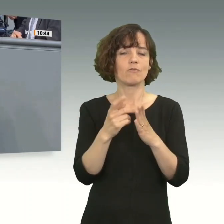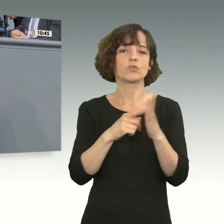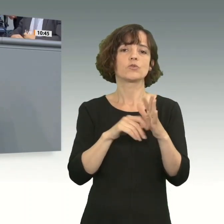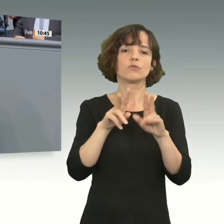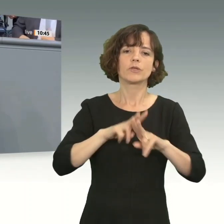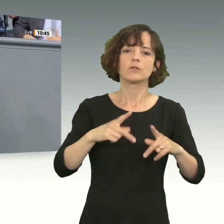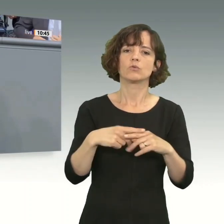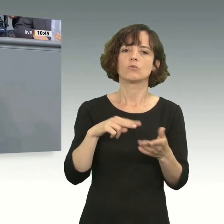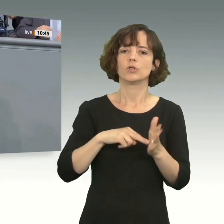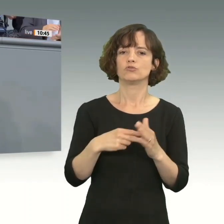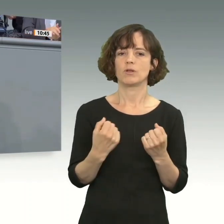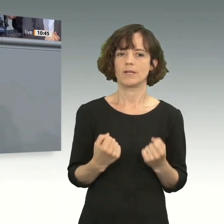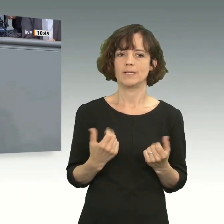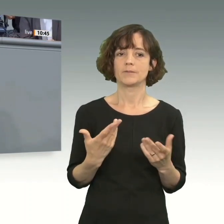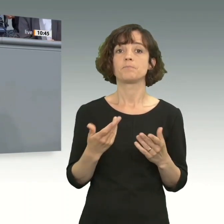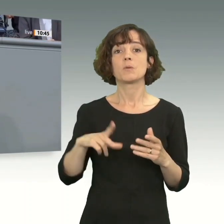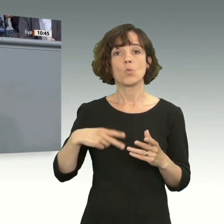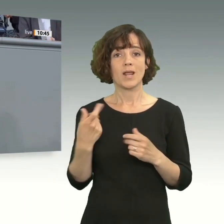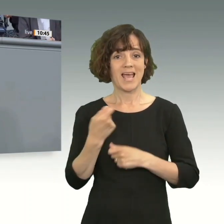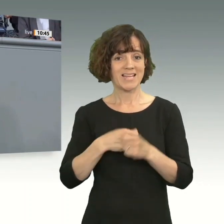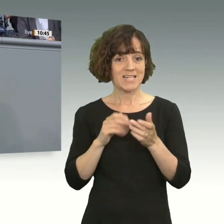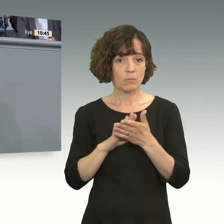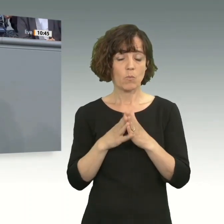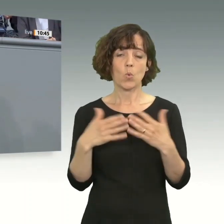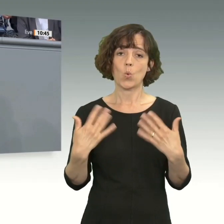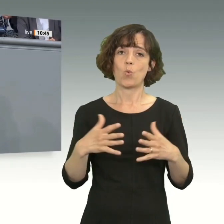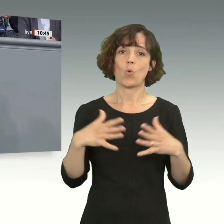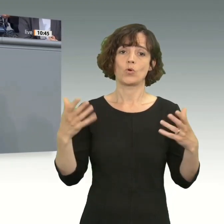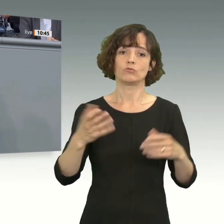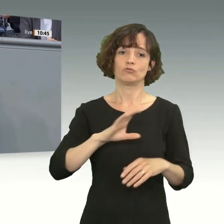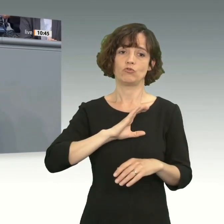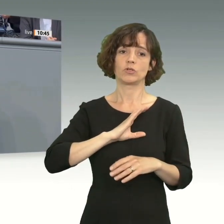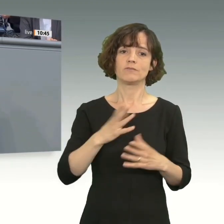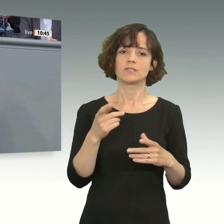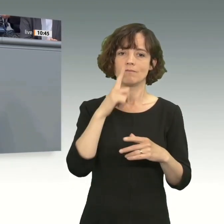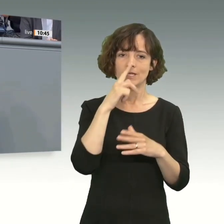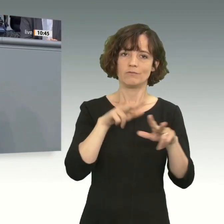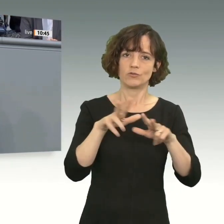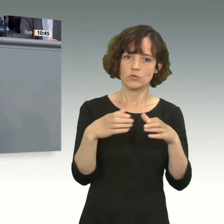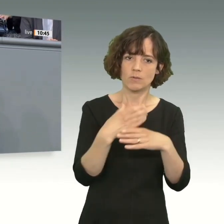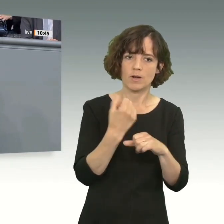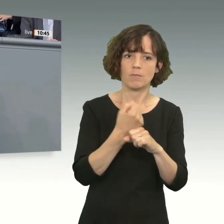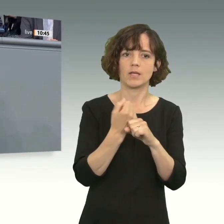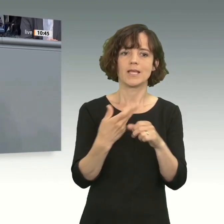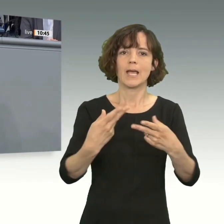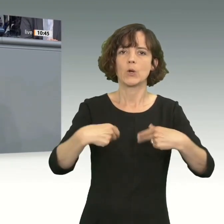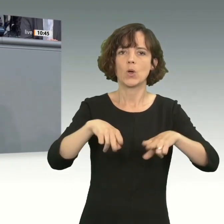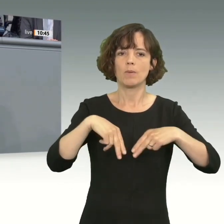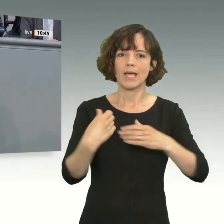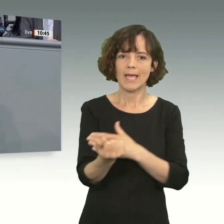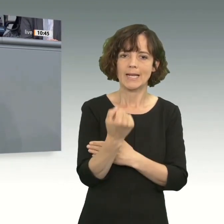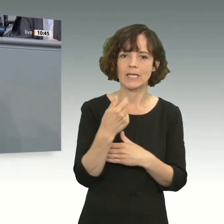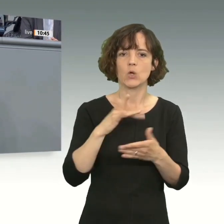Moderne Handelsabkommen, und ich komme zum Schluss, bieten erhebliche Chancen für die wirtschaftliche Zusammenarbeit bei erneuerbaren Energien, bei Rohstoffen, bei der